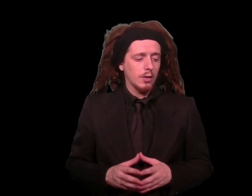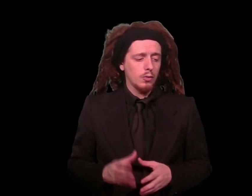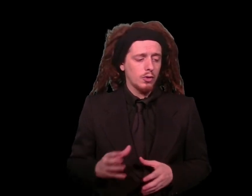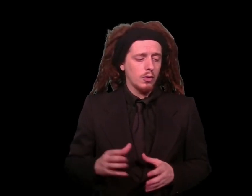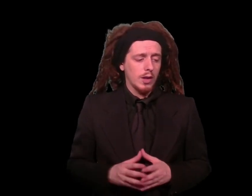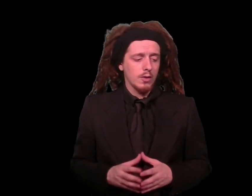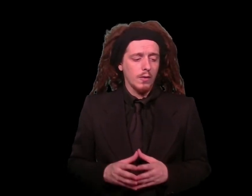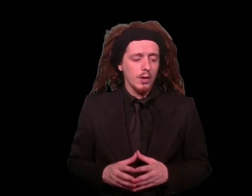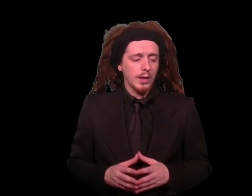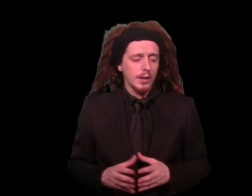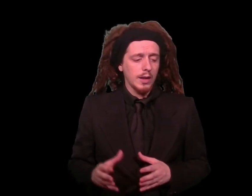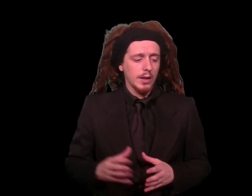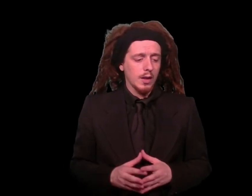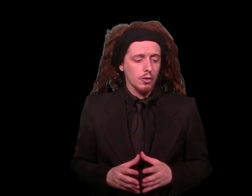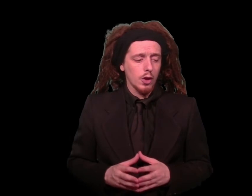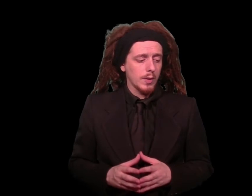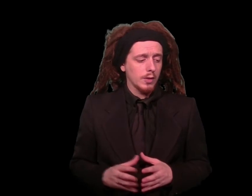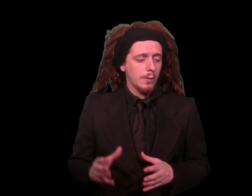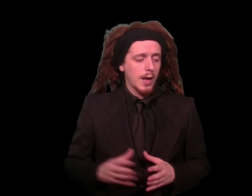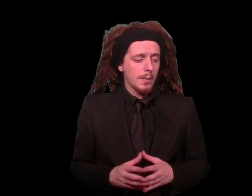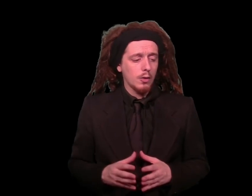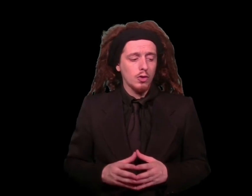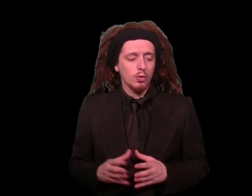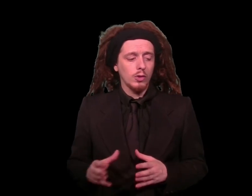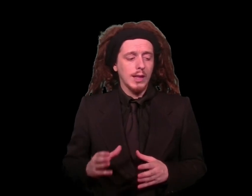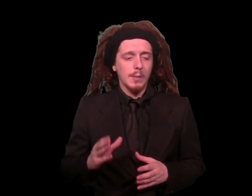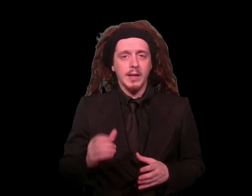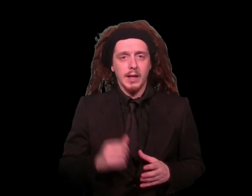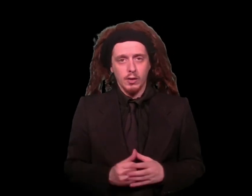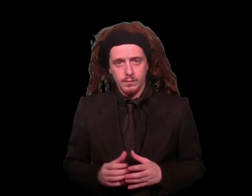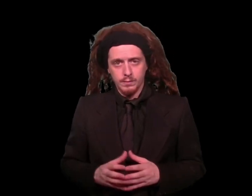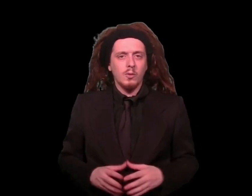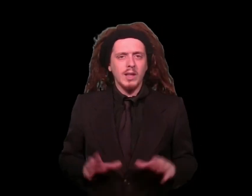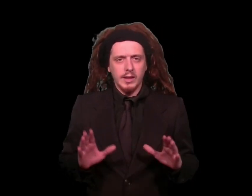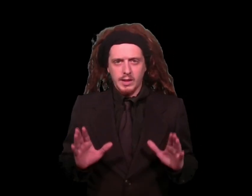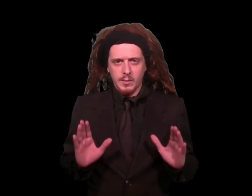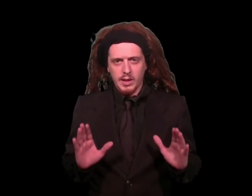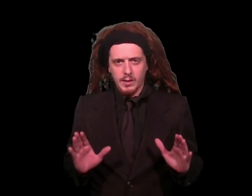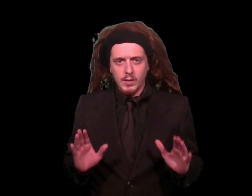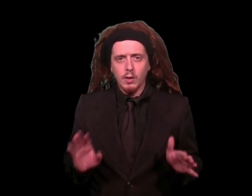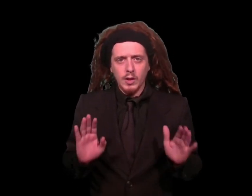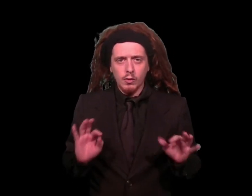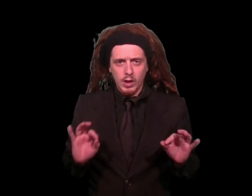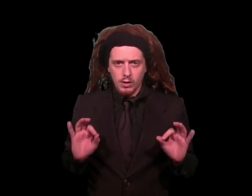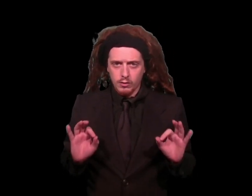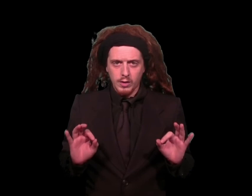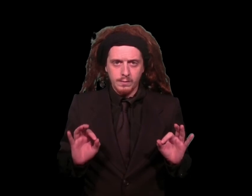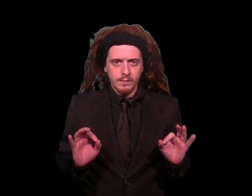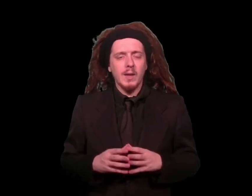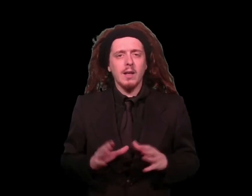Iussoli, svolta di Del Rio, sciopero della fame, così tutti capiranno. Guardate, Cadabrini, io vi dico una cosa. Fare